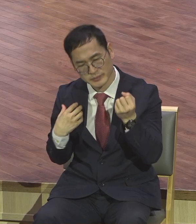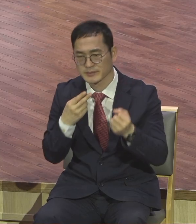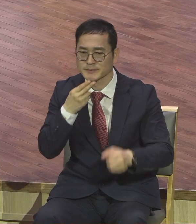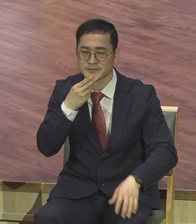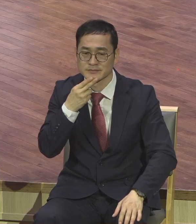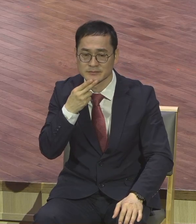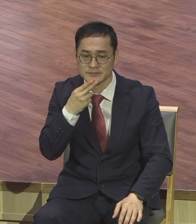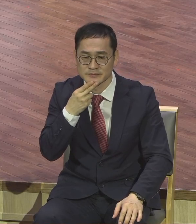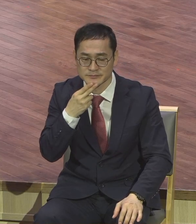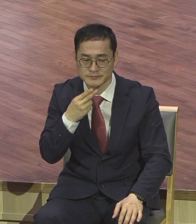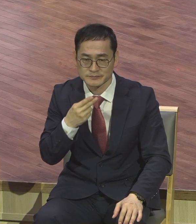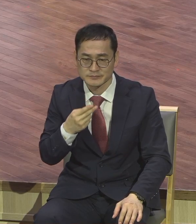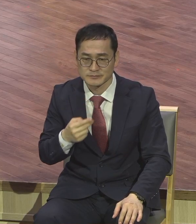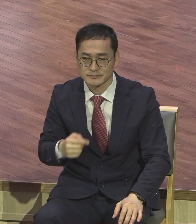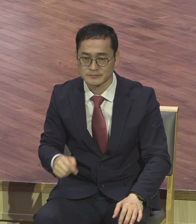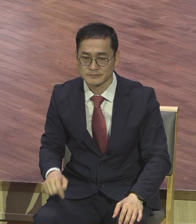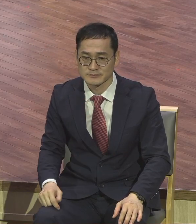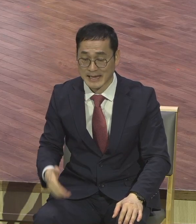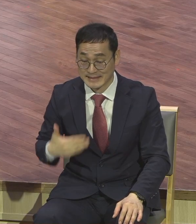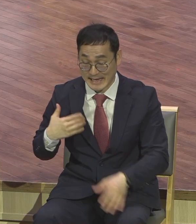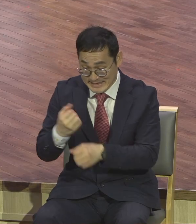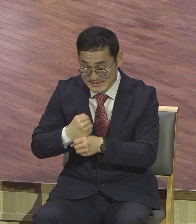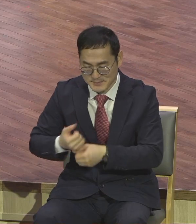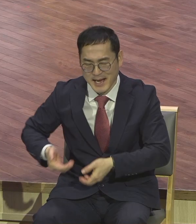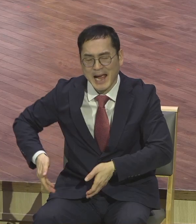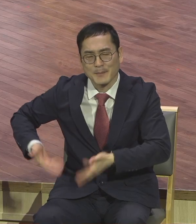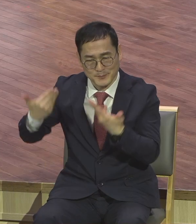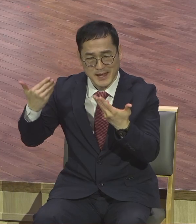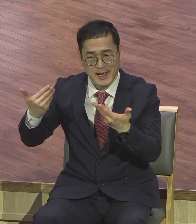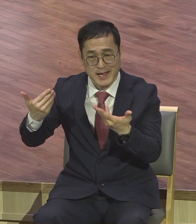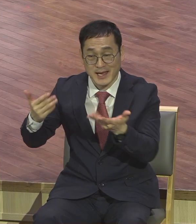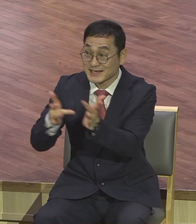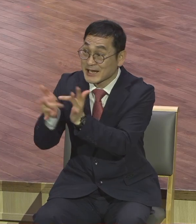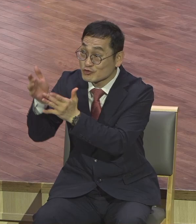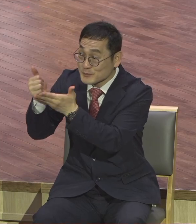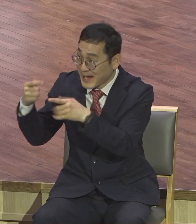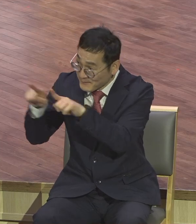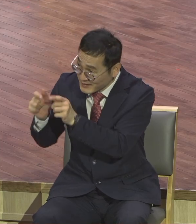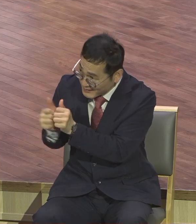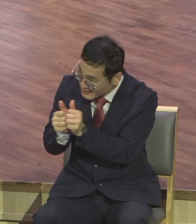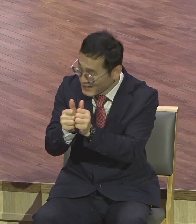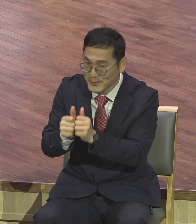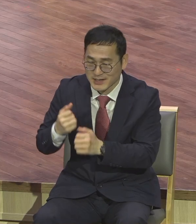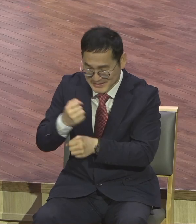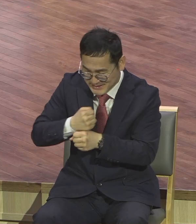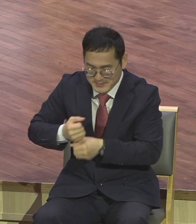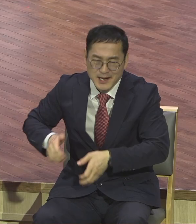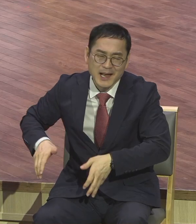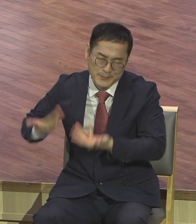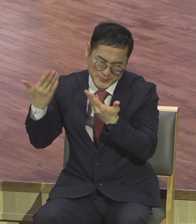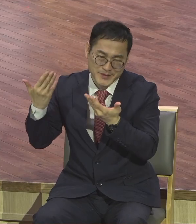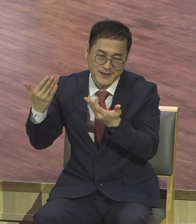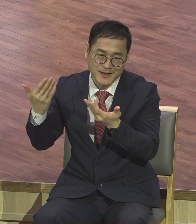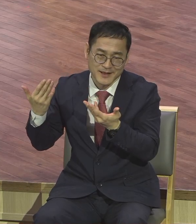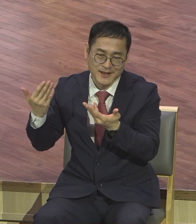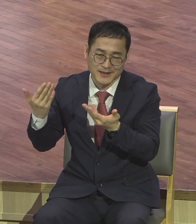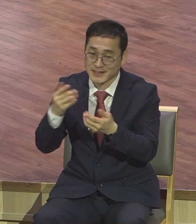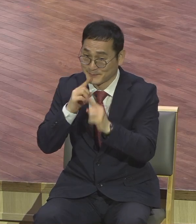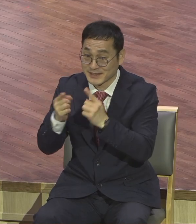내 짐은 가볍다. 가볍다. 짐은 짐인데 가벼워. 감당할 수 있어요. 영계 모든 성도들 복음의 유일성